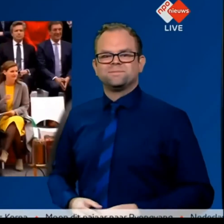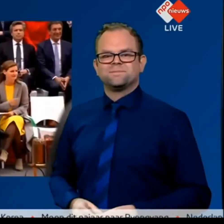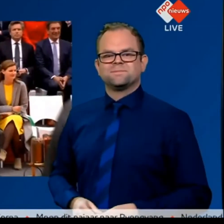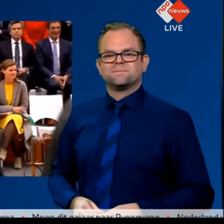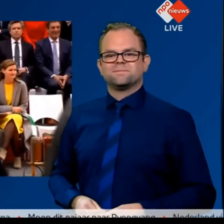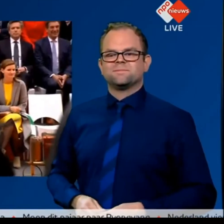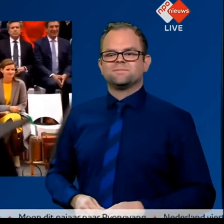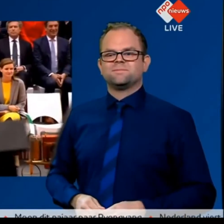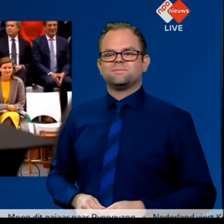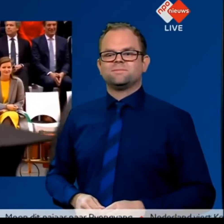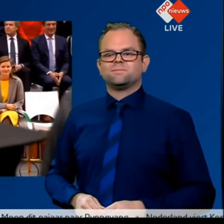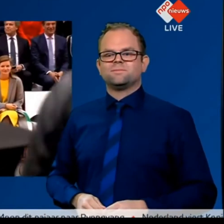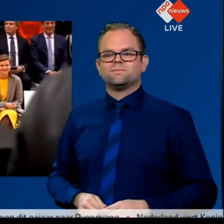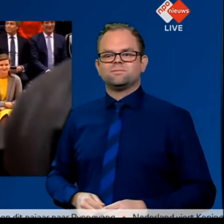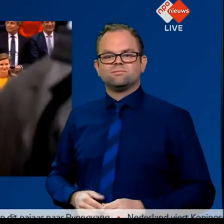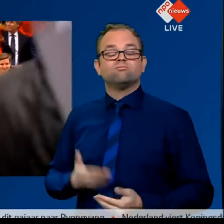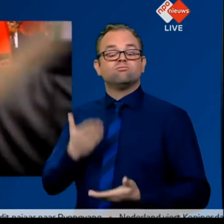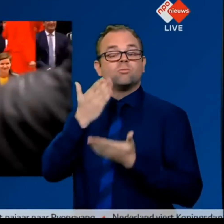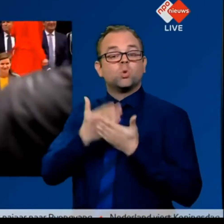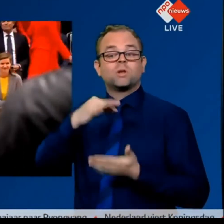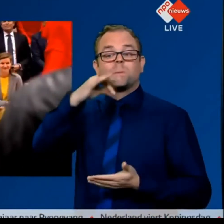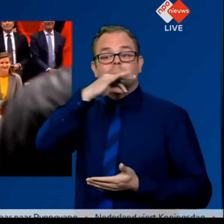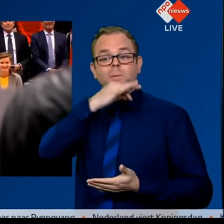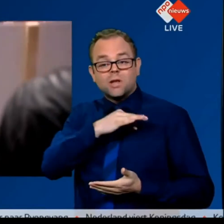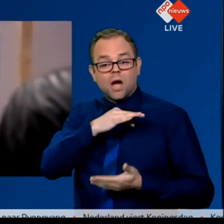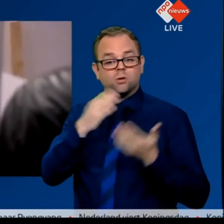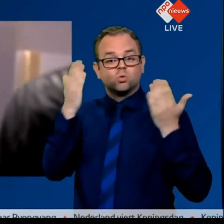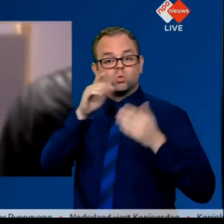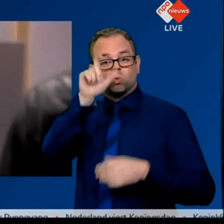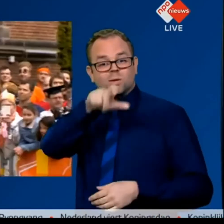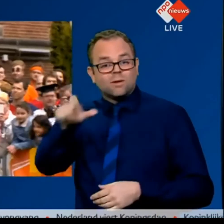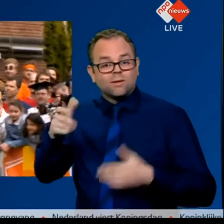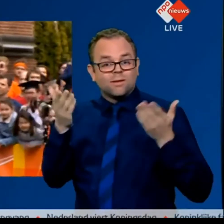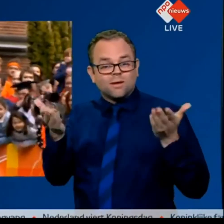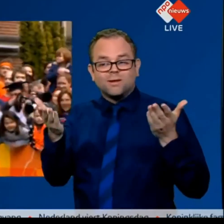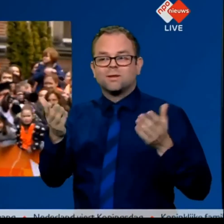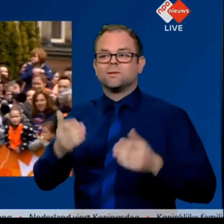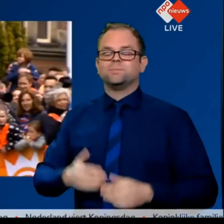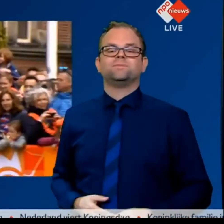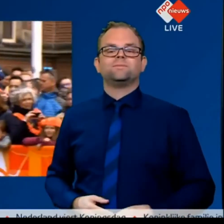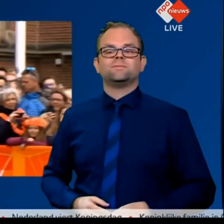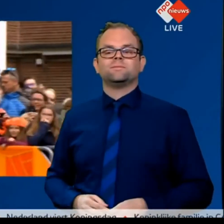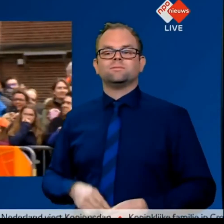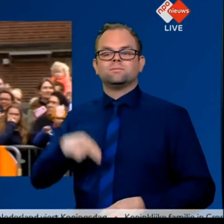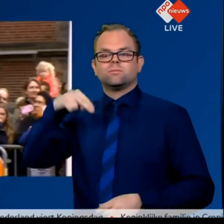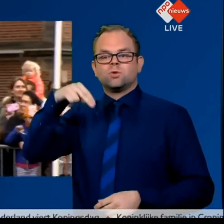Goedemiddag studenten! Welkom hier in Groningen.